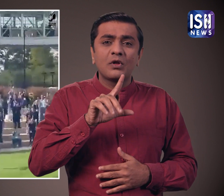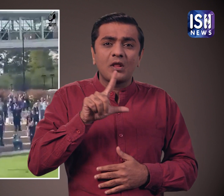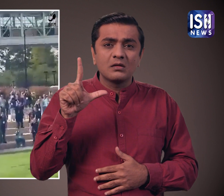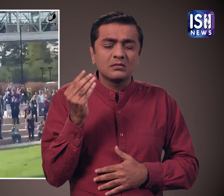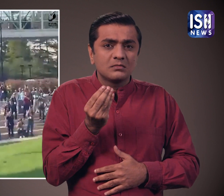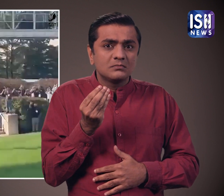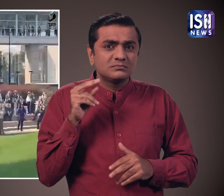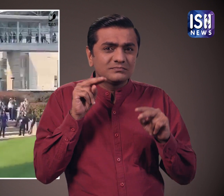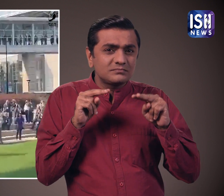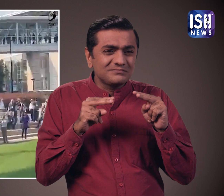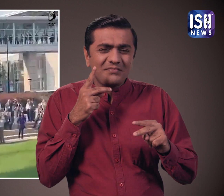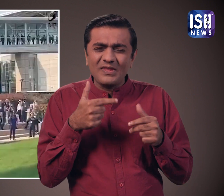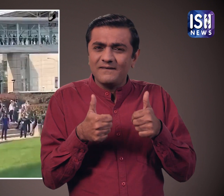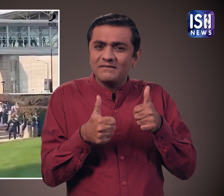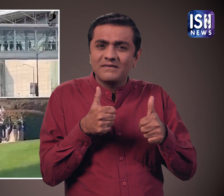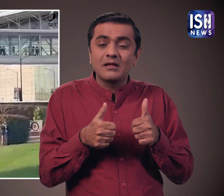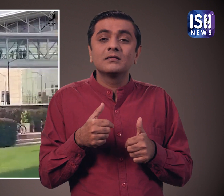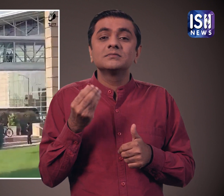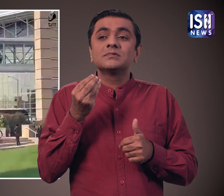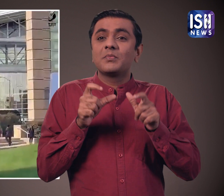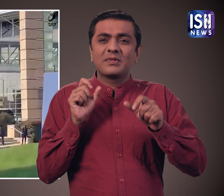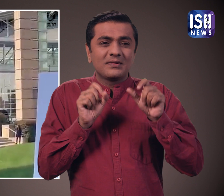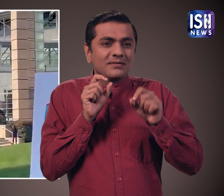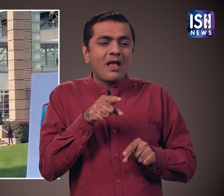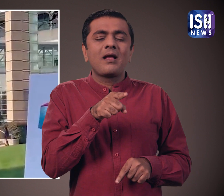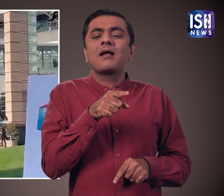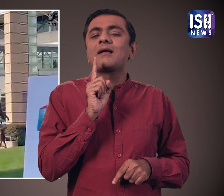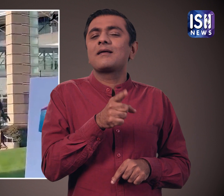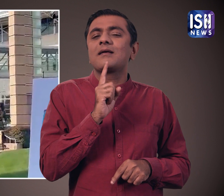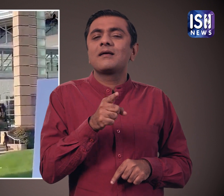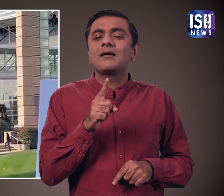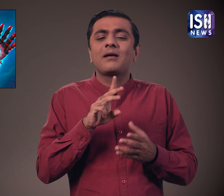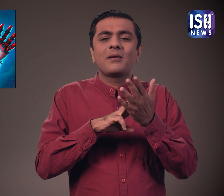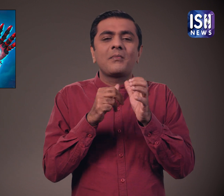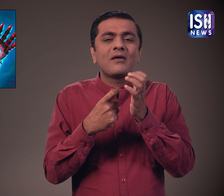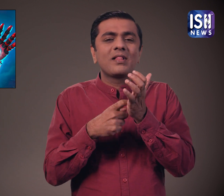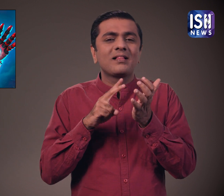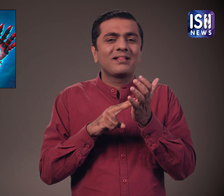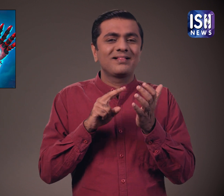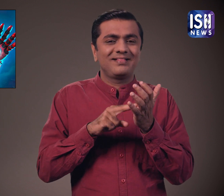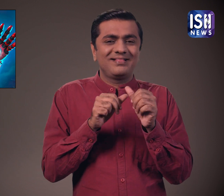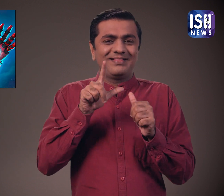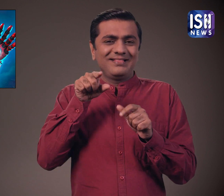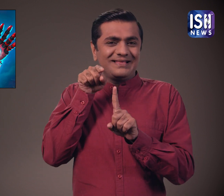है और इसमें कई कमेंस आए है कई लोगों ने उनकी तुलना मार्वेल के